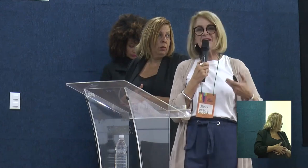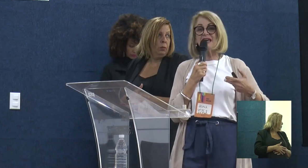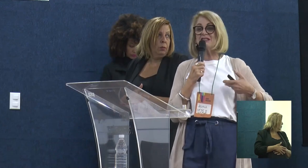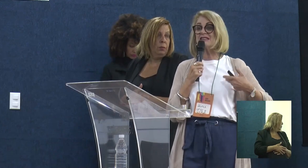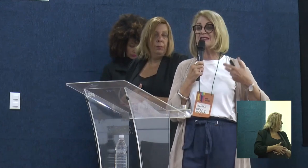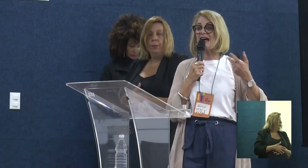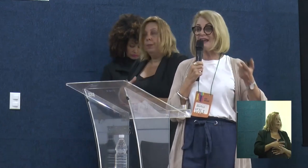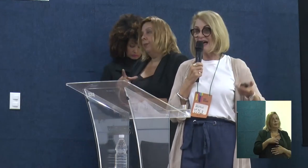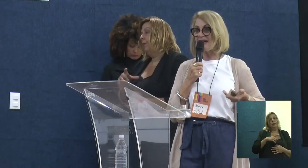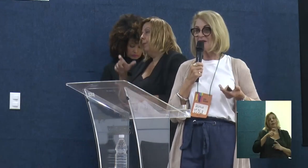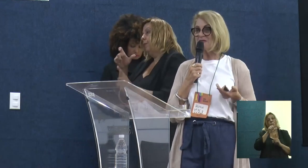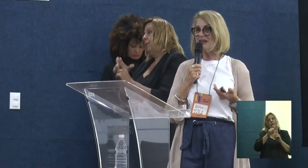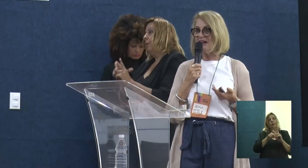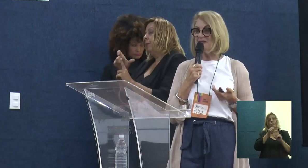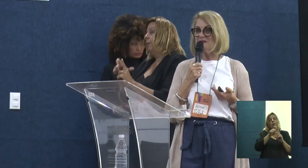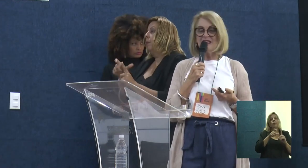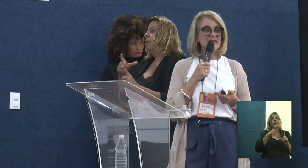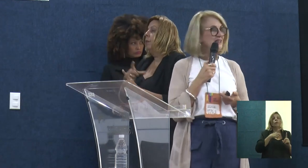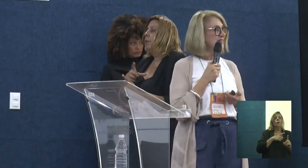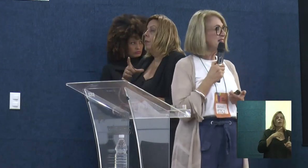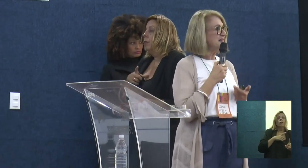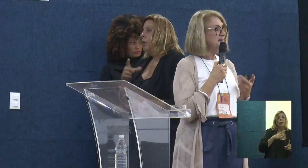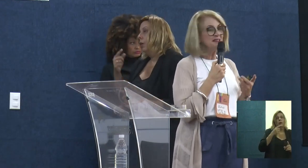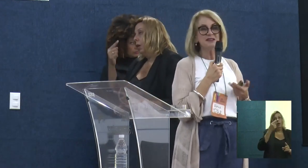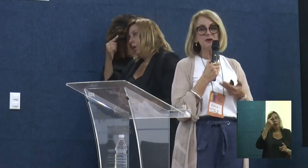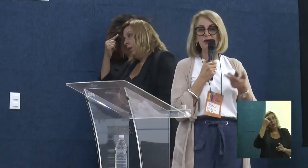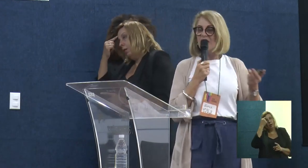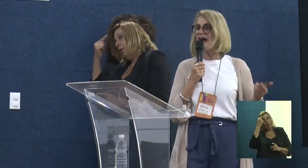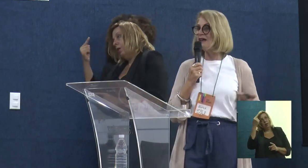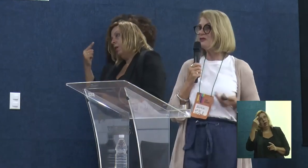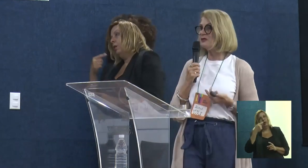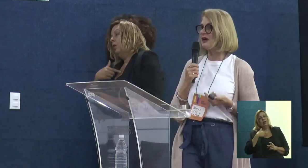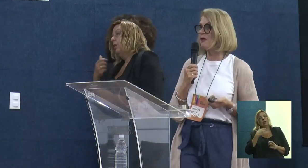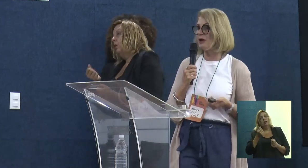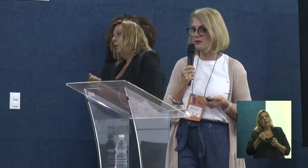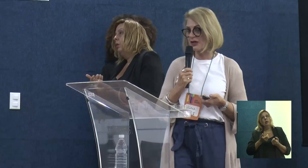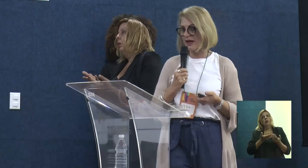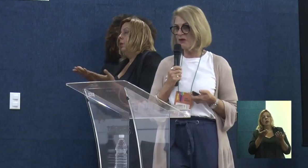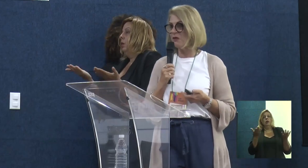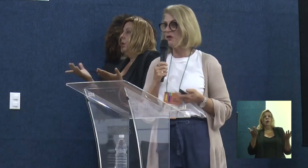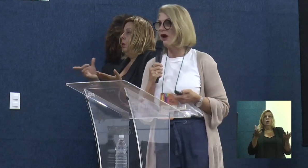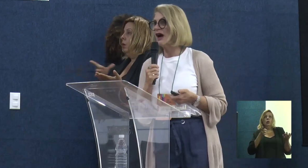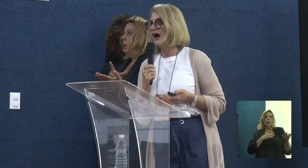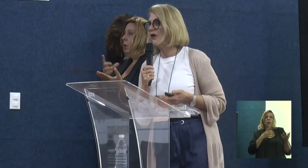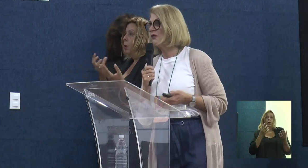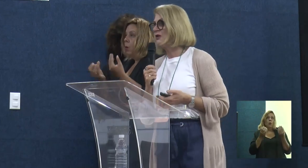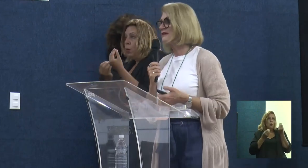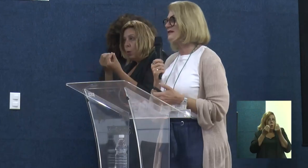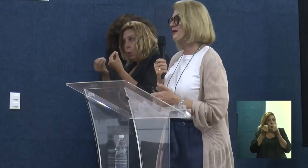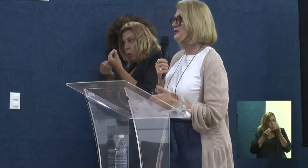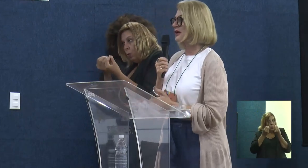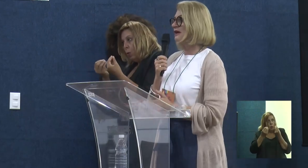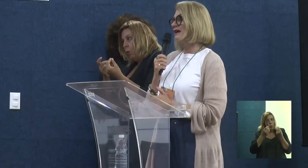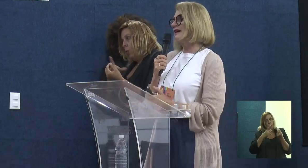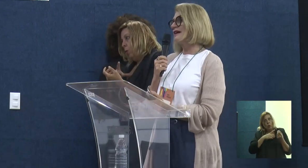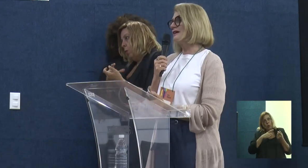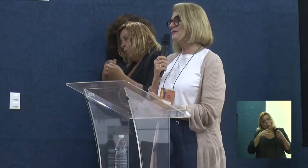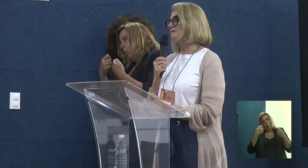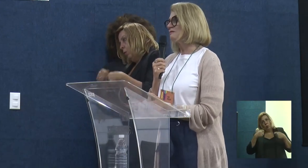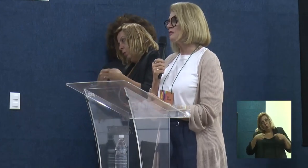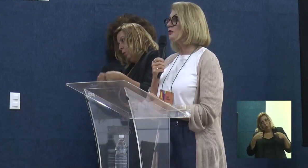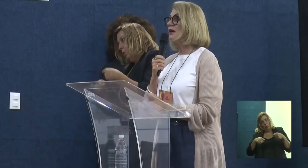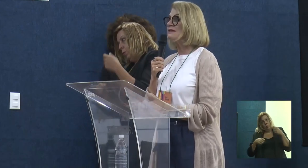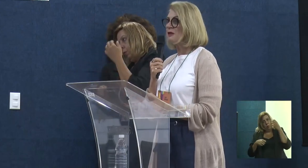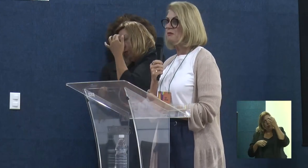a ideia de escalar e colocar isso realmente como algo que seja